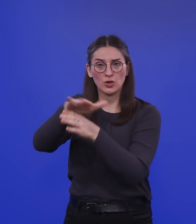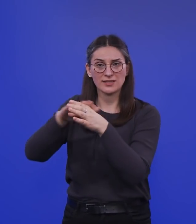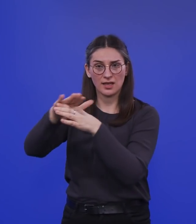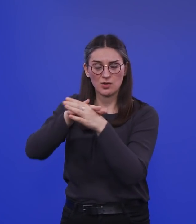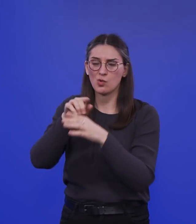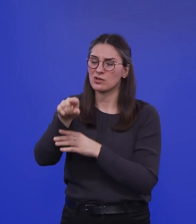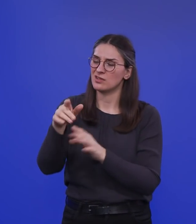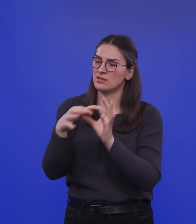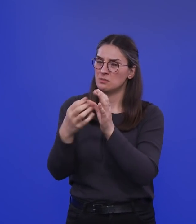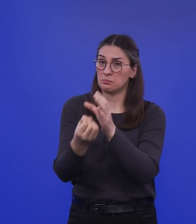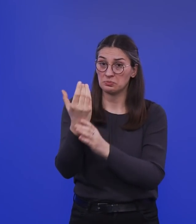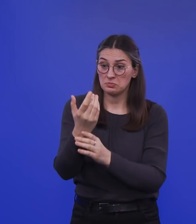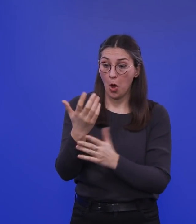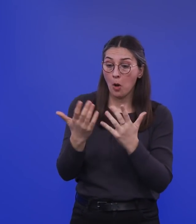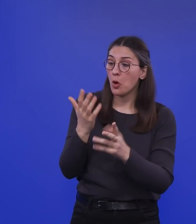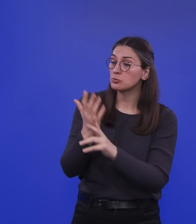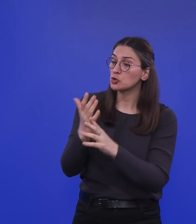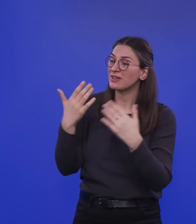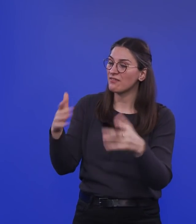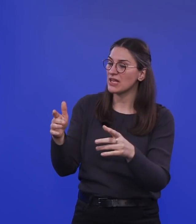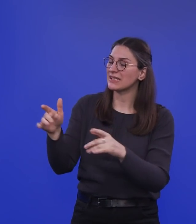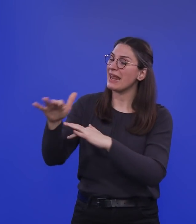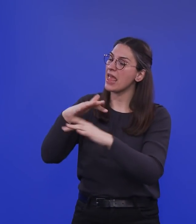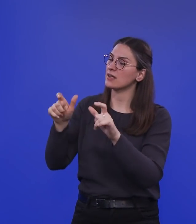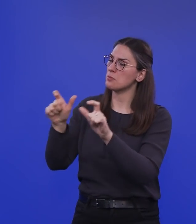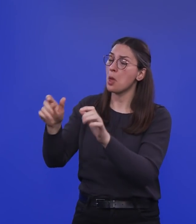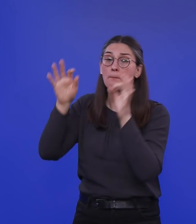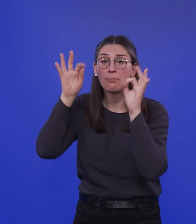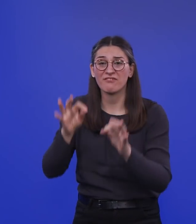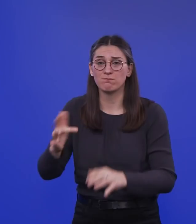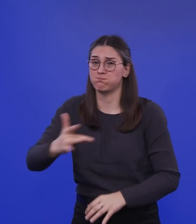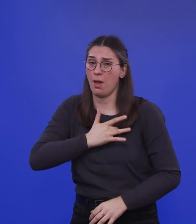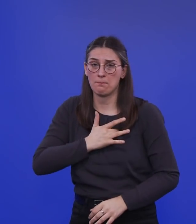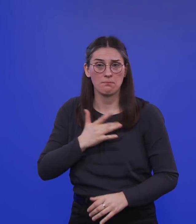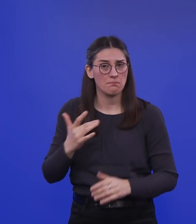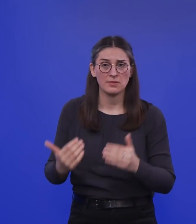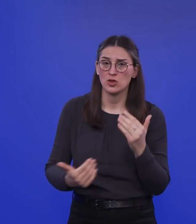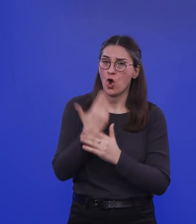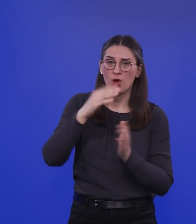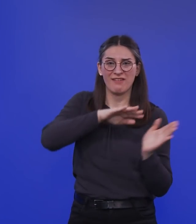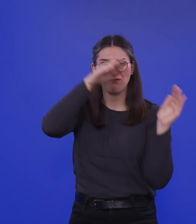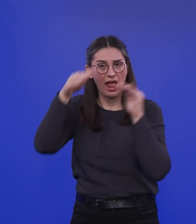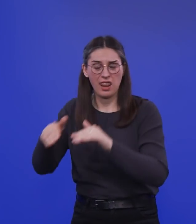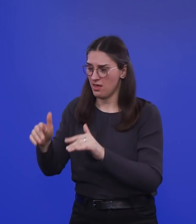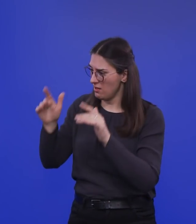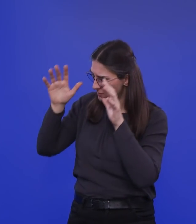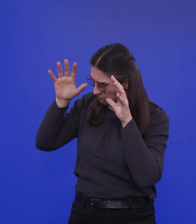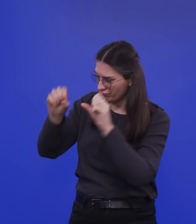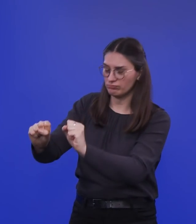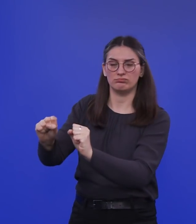gab es da nicht eigentlich schon mal Herdenimmunität? Und nun sind sie aber hart getroffen von einer weiteren Viruswelle. Da gab es Berichte